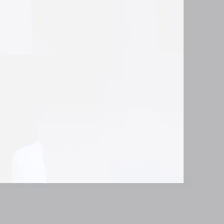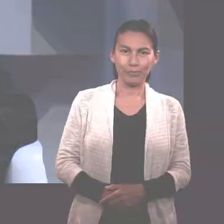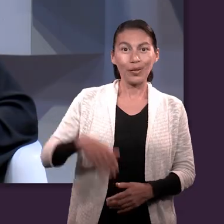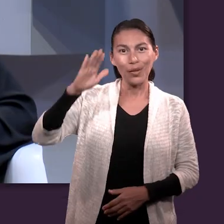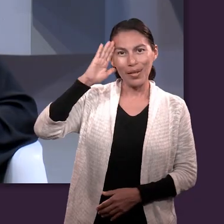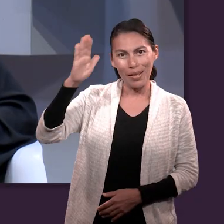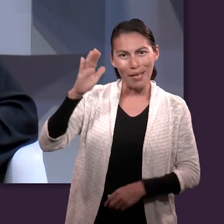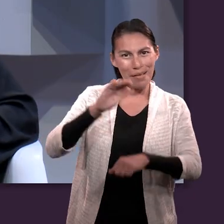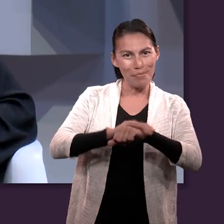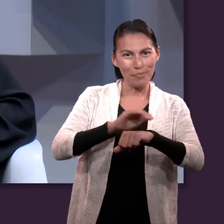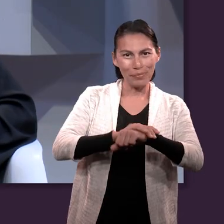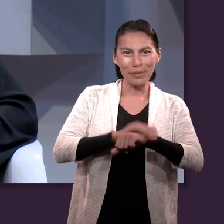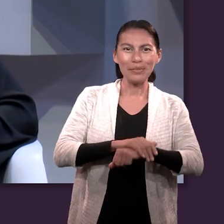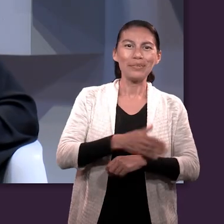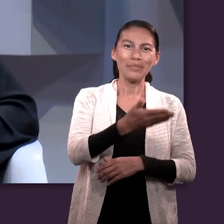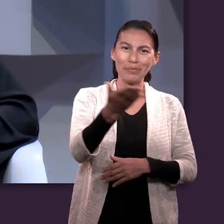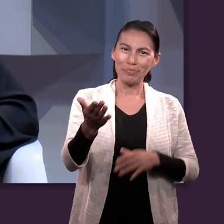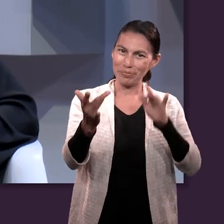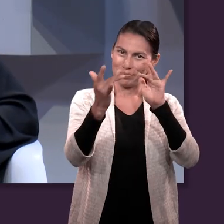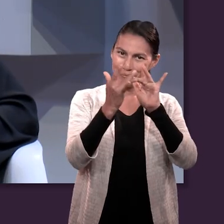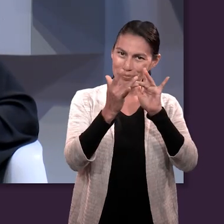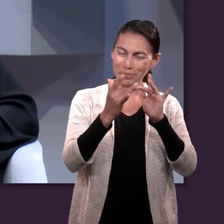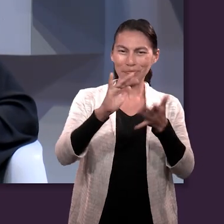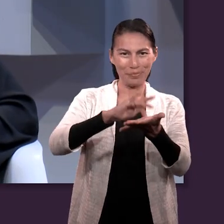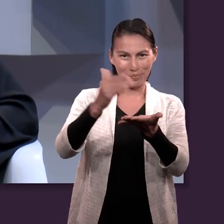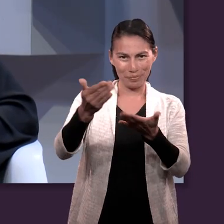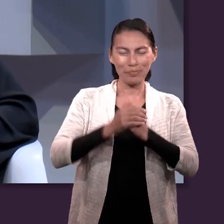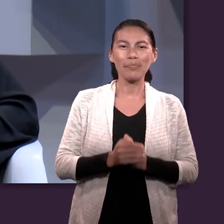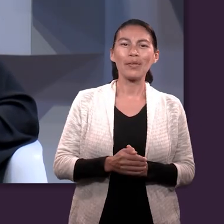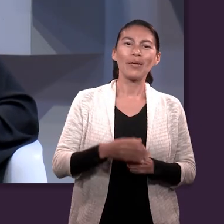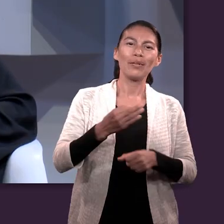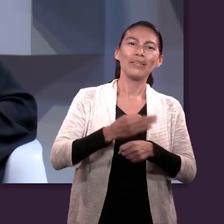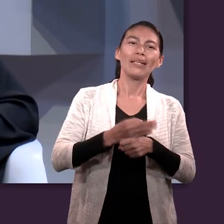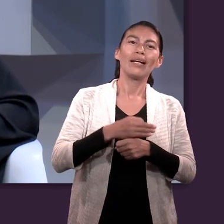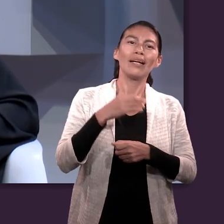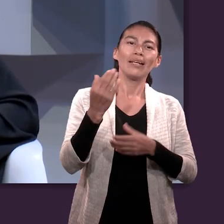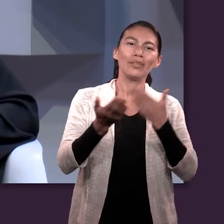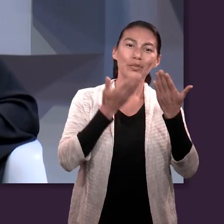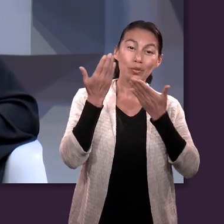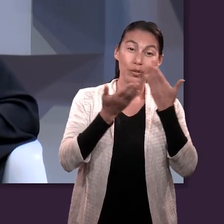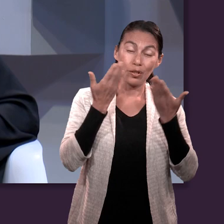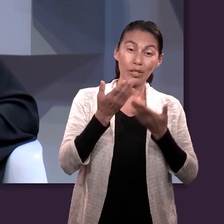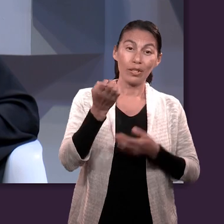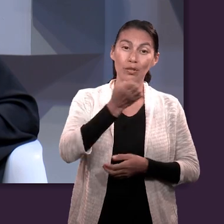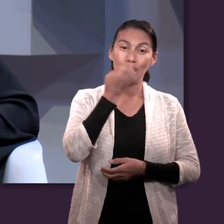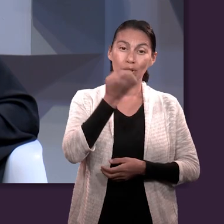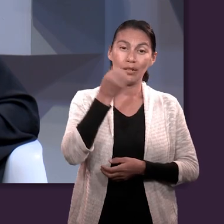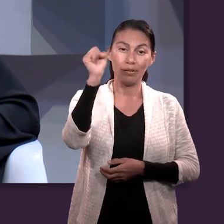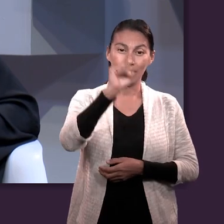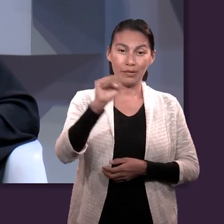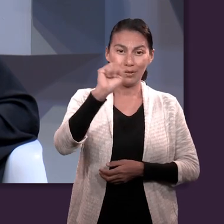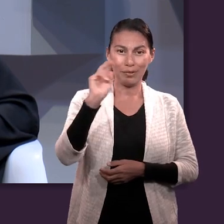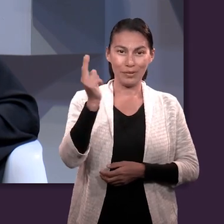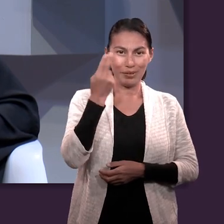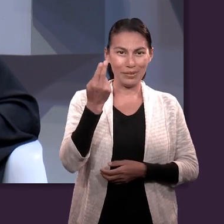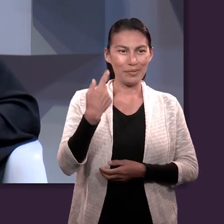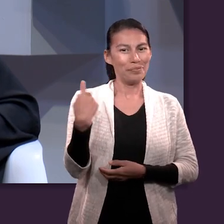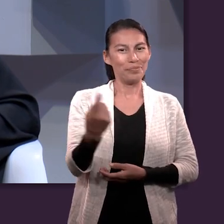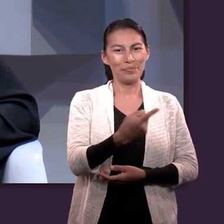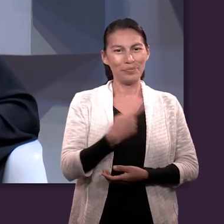Hola amigos, muchas gracias por acompañarnos en este repaso de la Escuela Sabática Universitaria. Estamos muy contentos de que estén con nosotros y